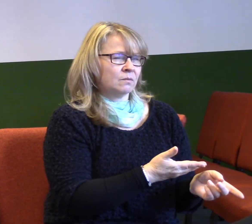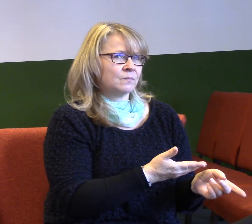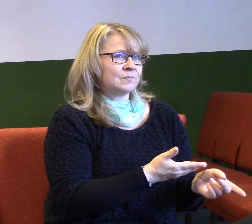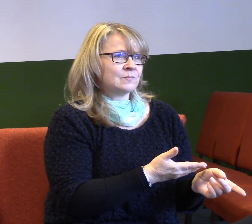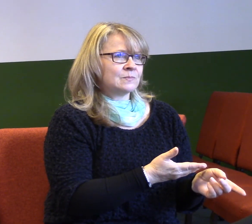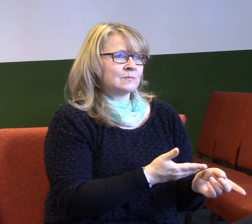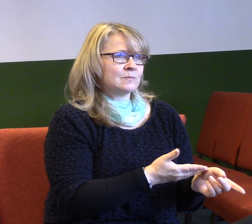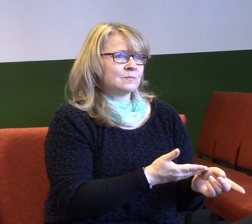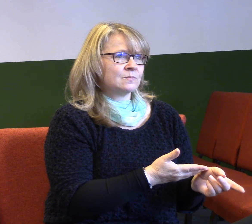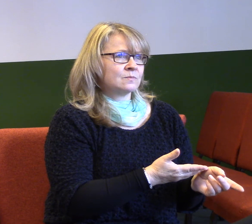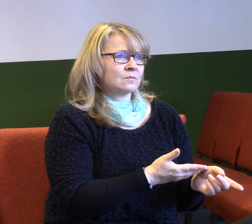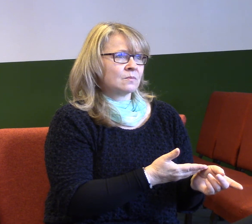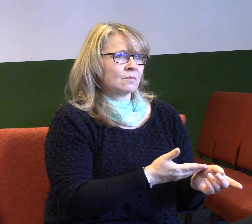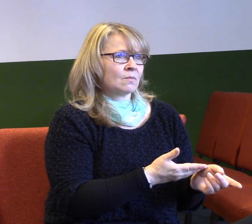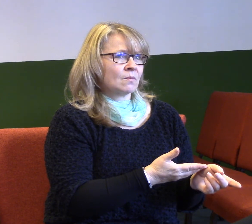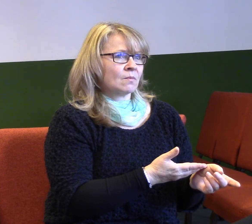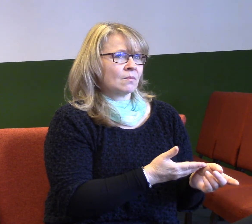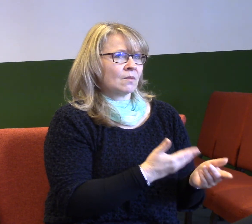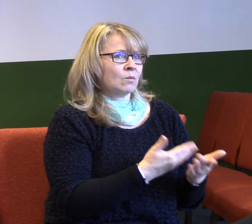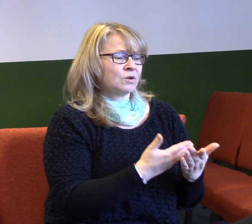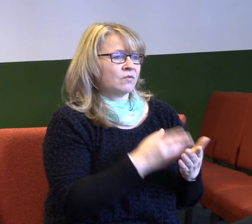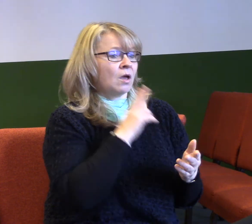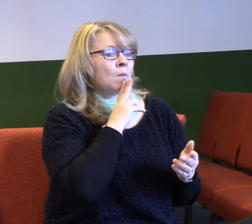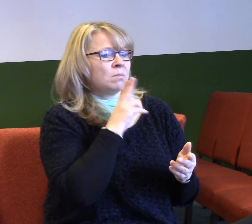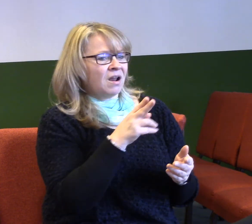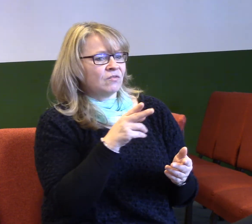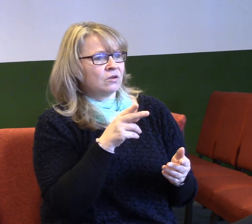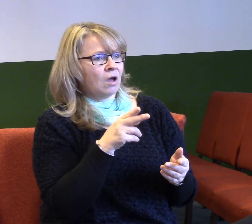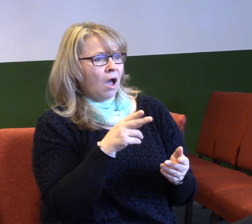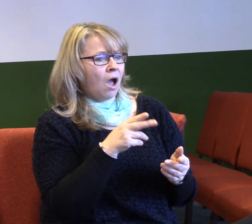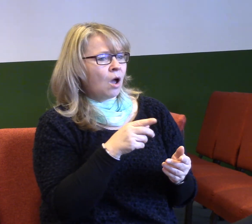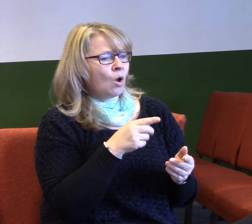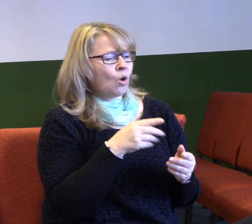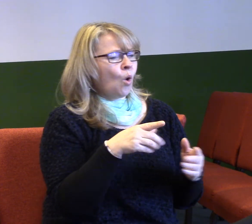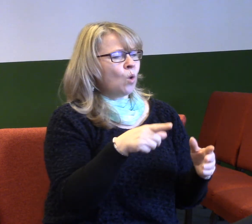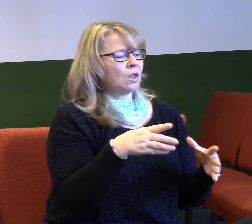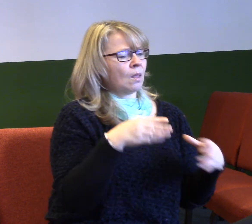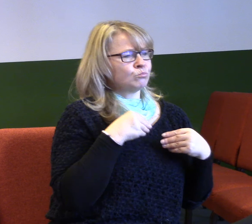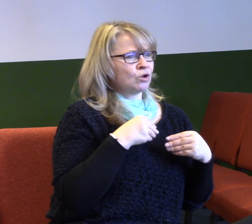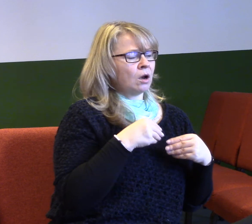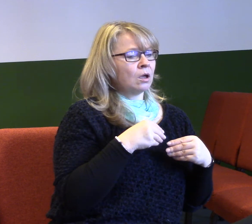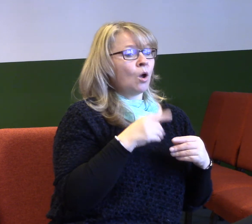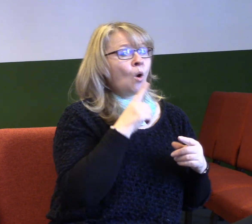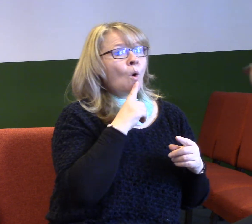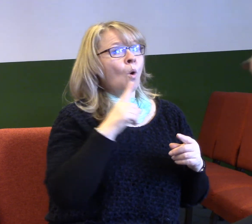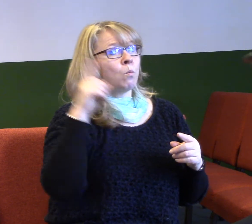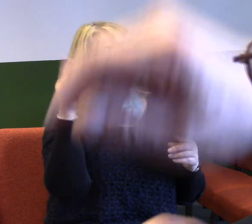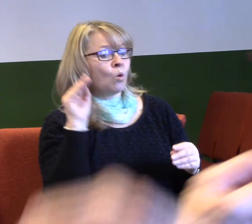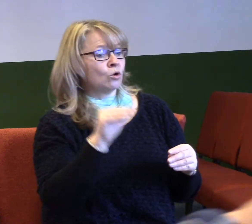a přece nemůže být pravda, že on je ten jediný, ke kterému Bůh mluví a říká mu, co se má dít. Že byl to vždycky Mojžíš, který řekl,